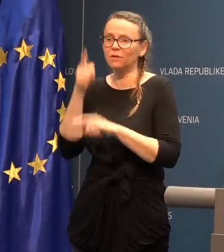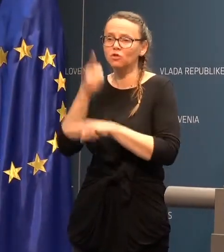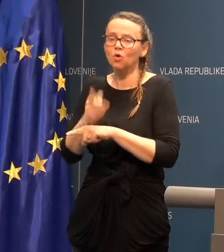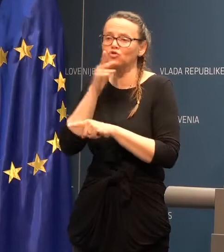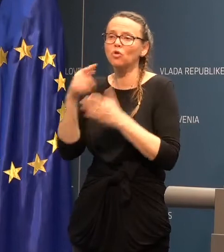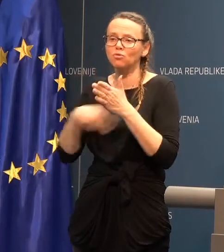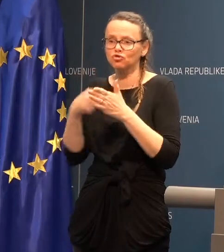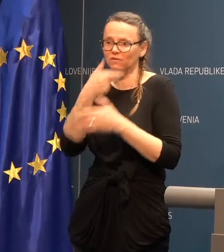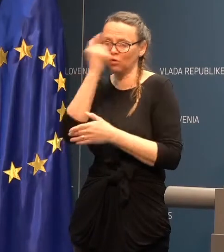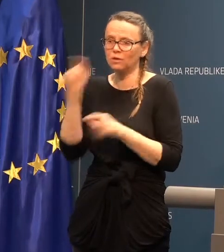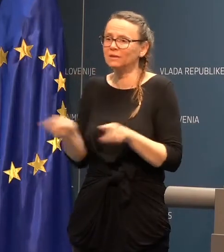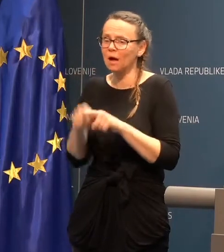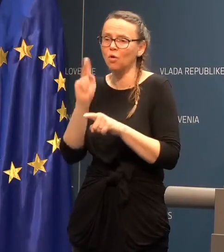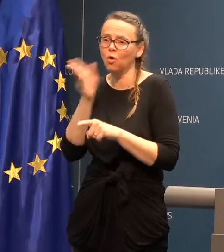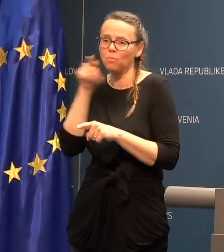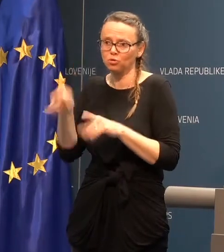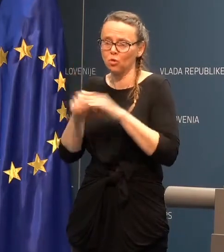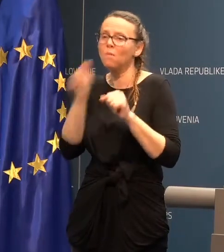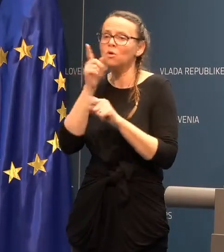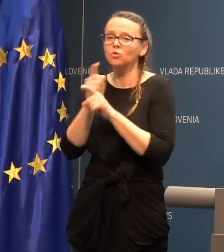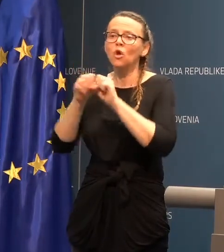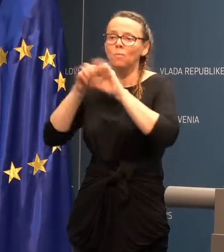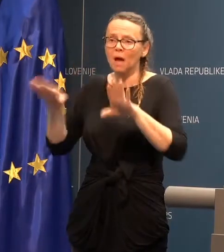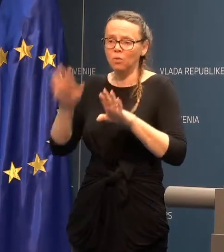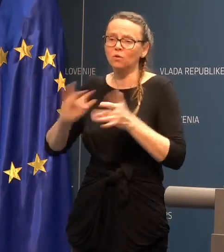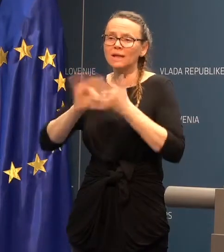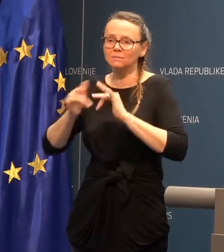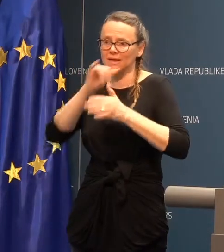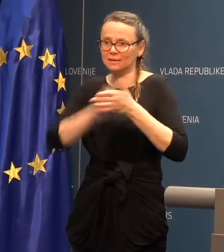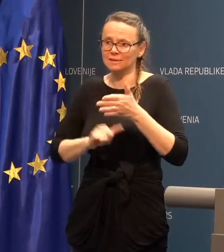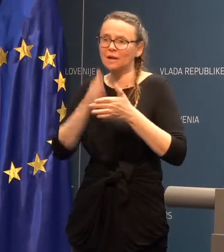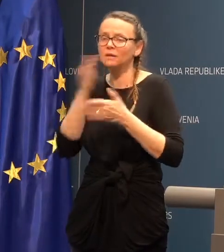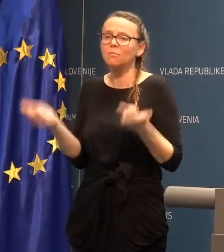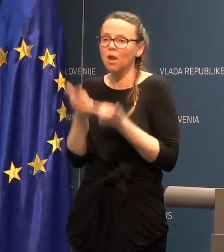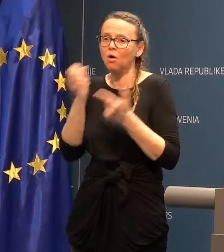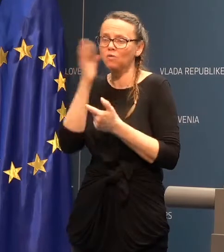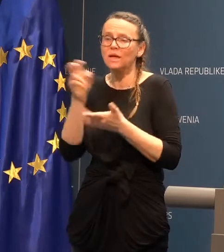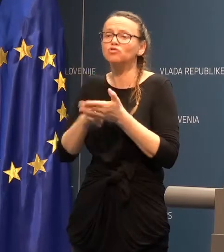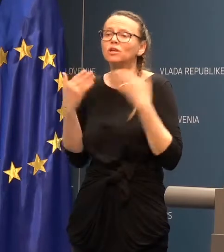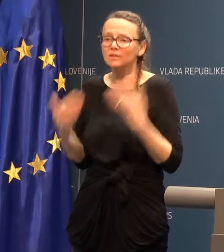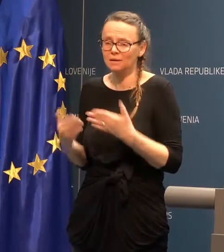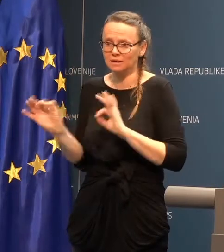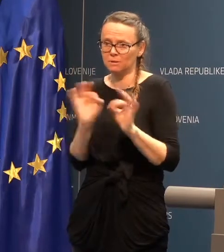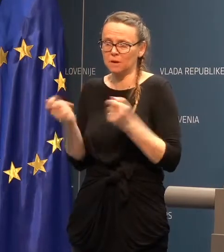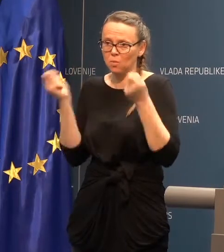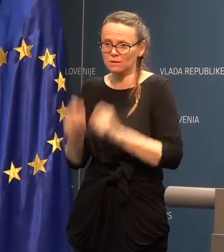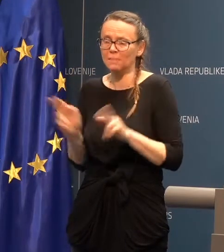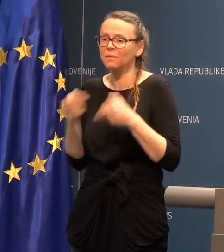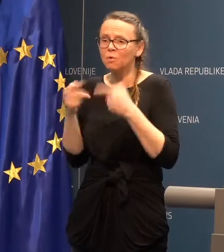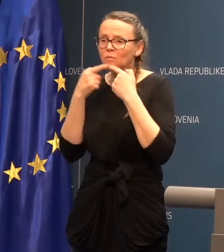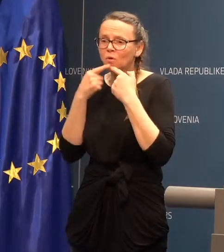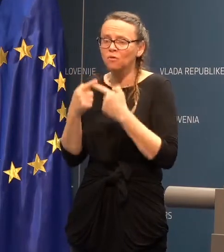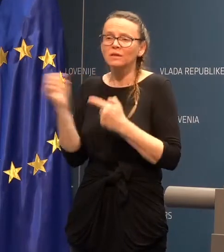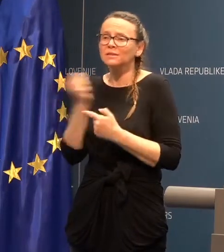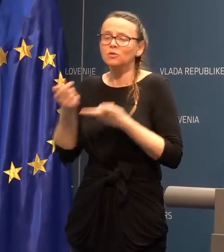boštevilo ljudi in takoj, ko bo to ustorjeno, bo tudi vjavljeno na sklepni strani. Še danes seveda pripravila se sklep in ne moram govoriti, ker